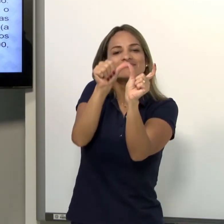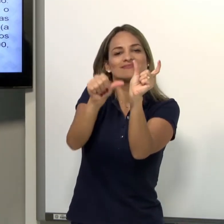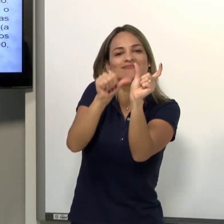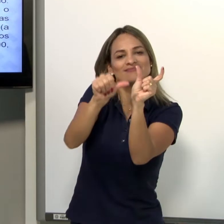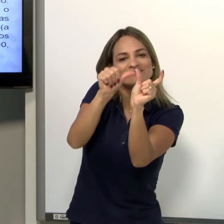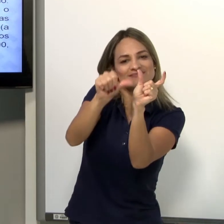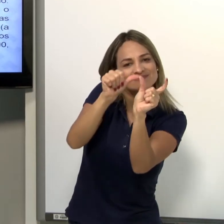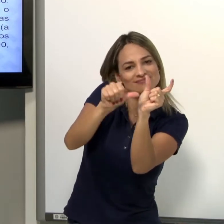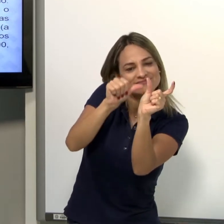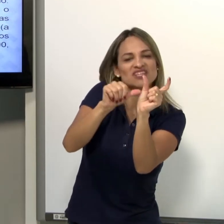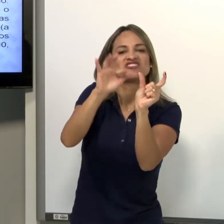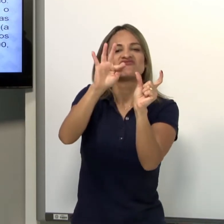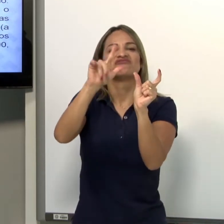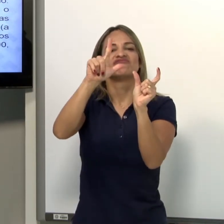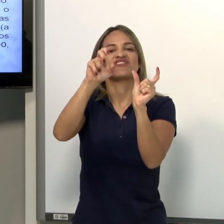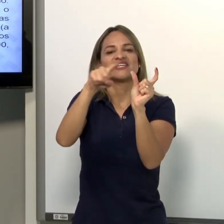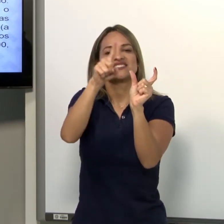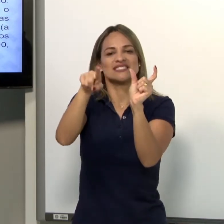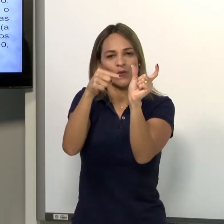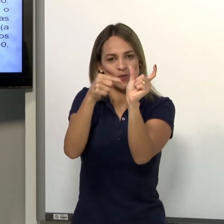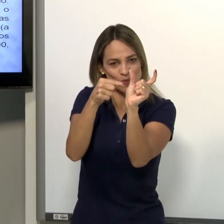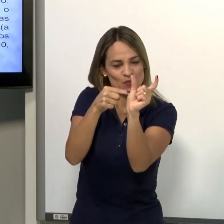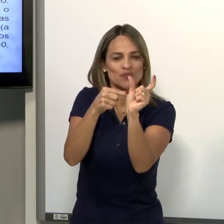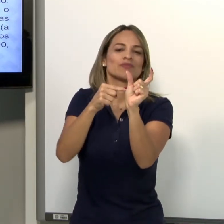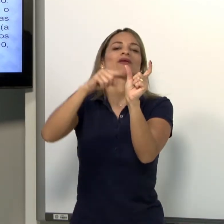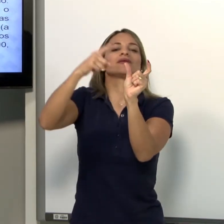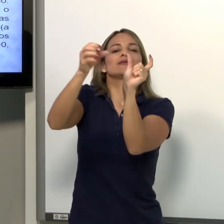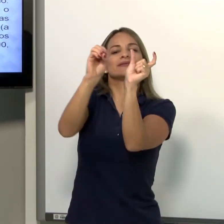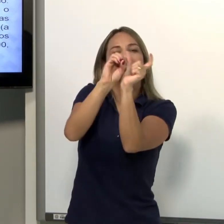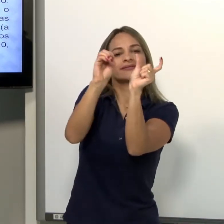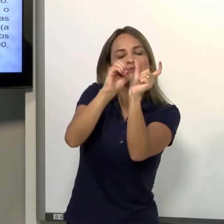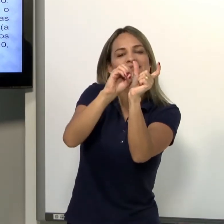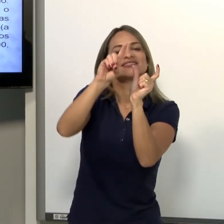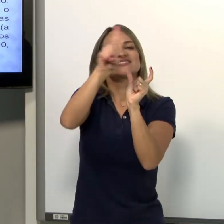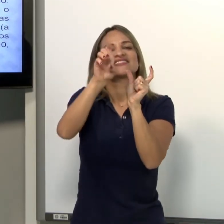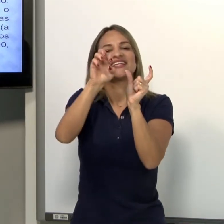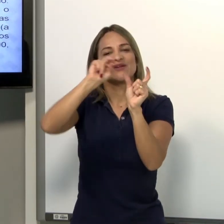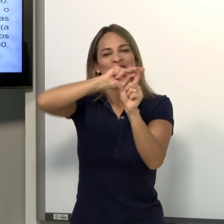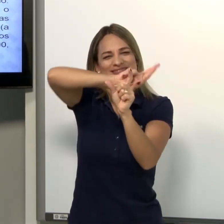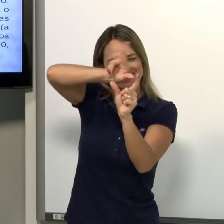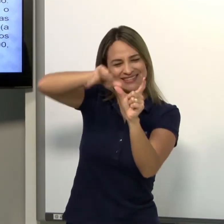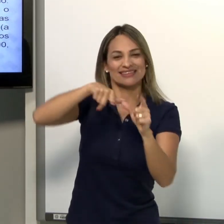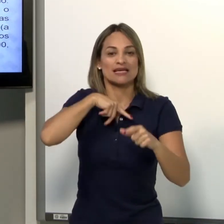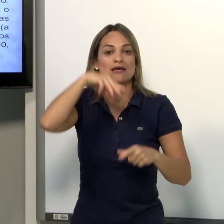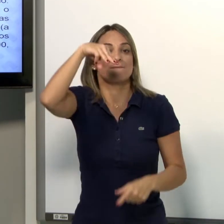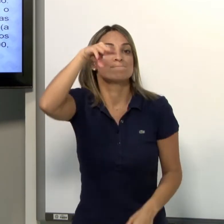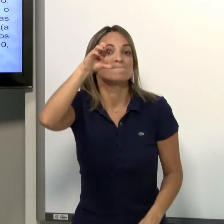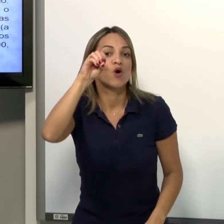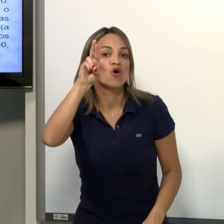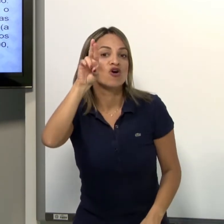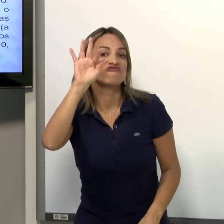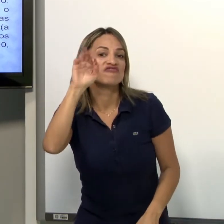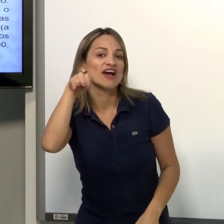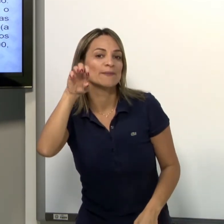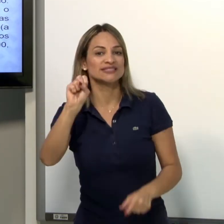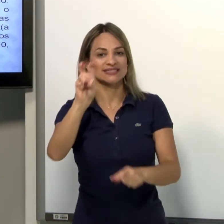flexão, zero. Então, são vários morfemas, são cinco